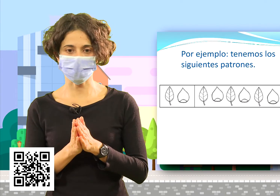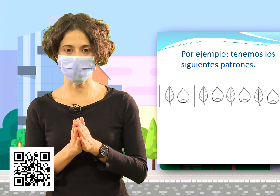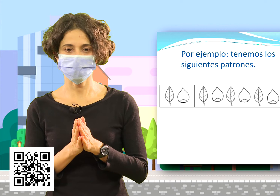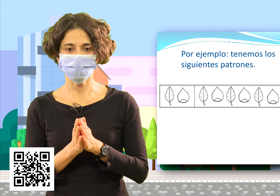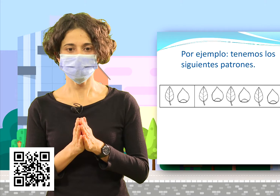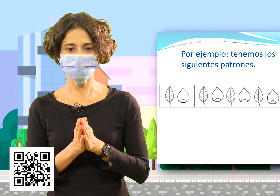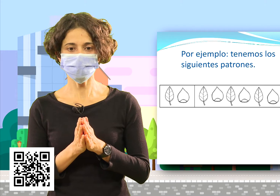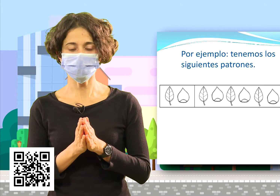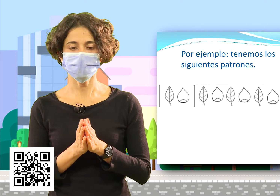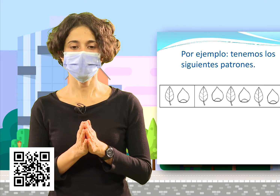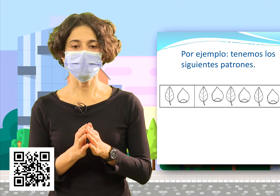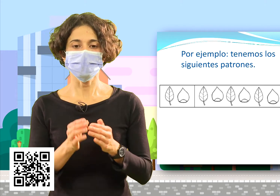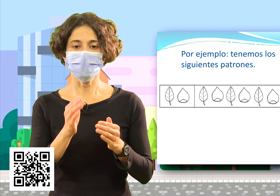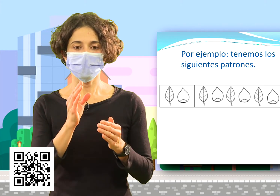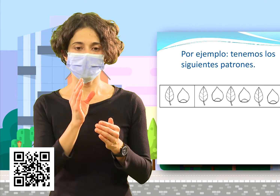-castaña.